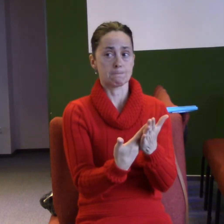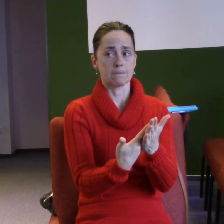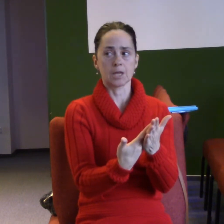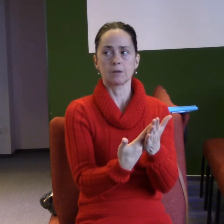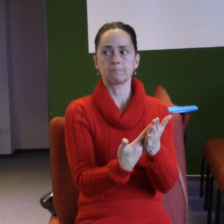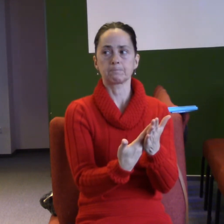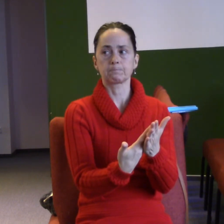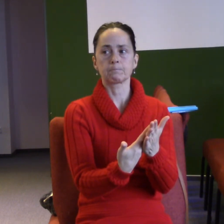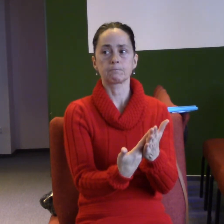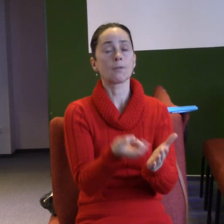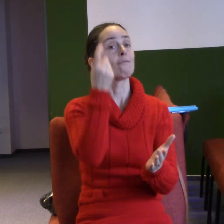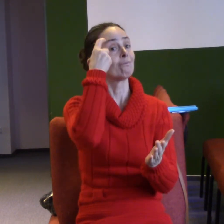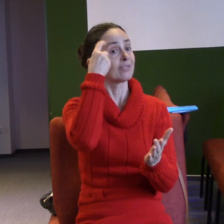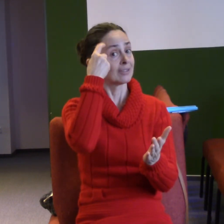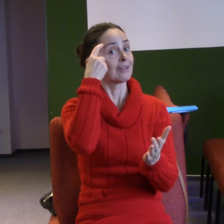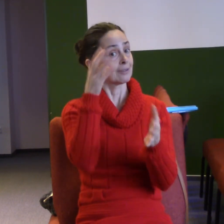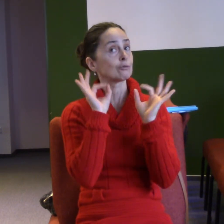přece dobré vědět, co pán Bůh chce v našem životě dělat.